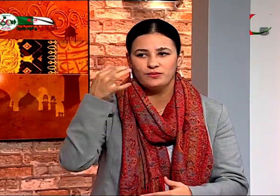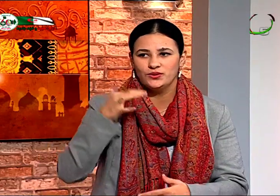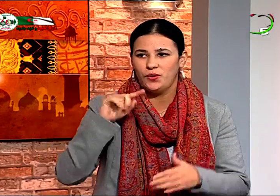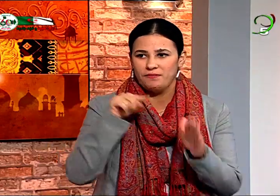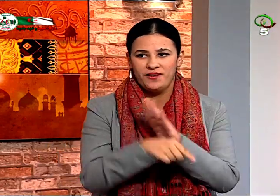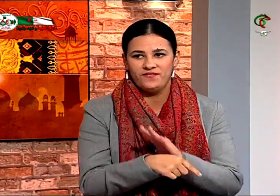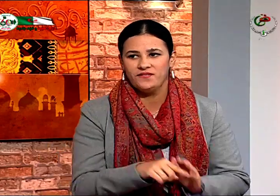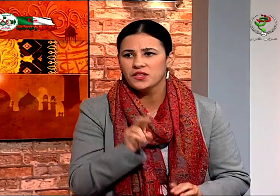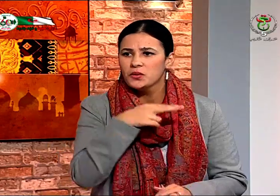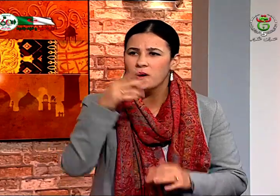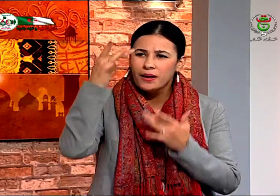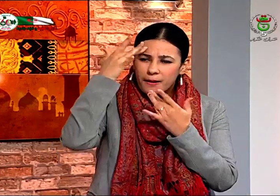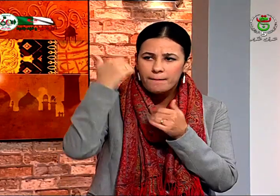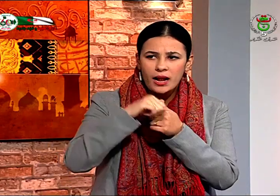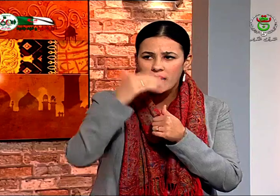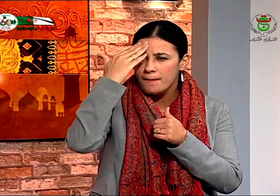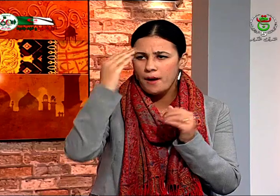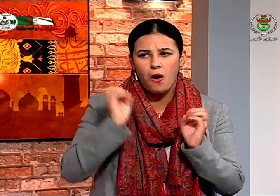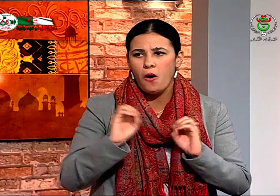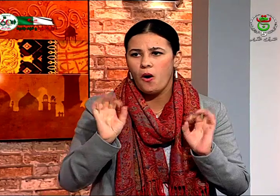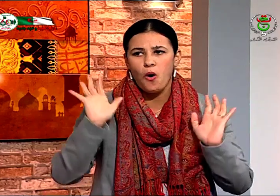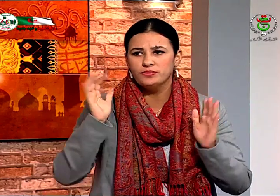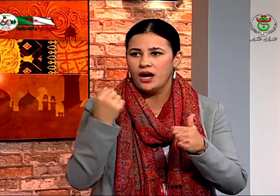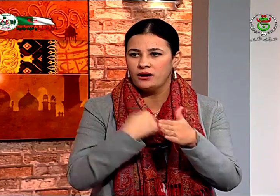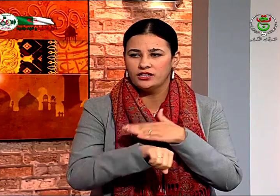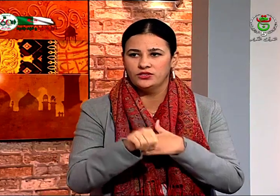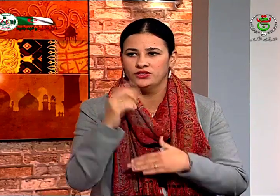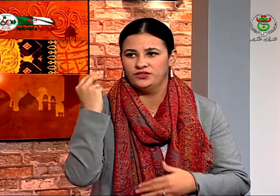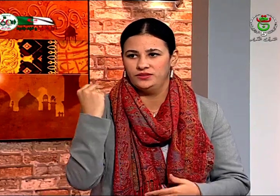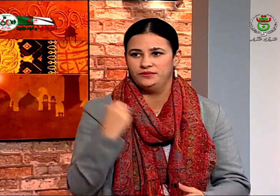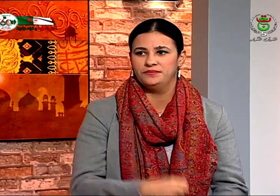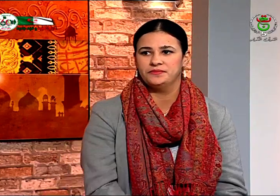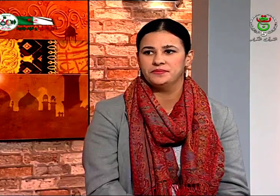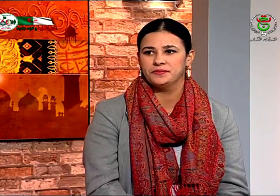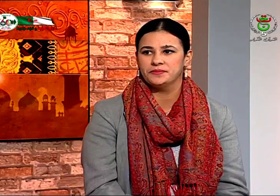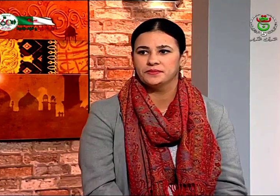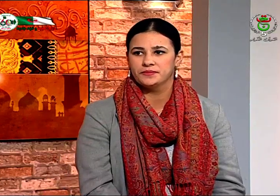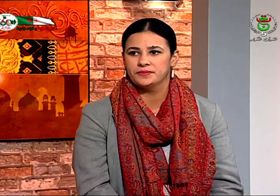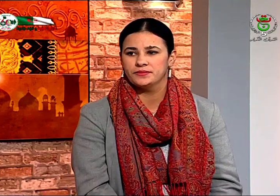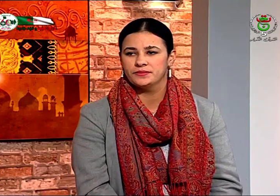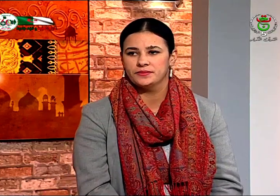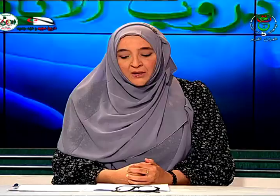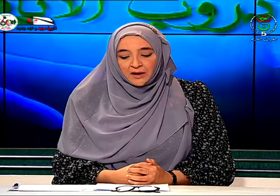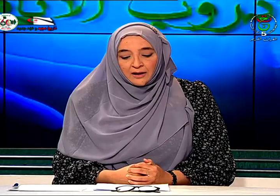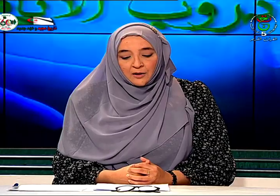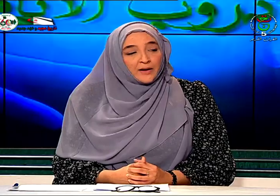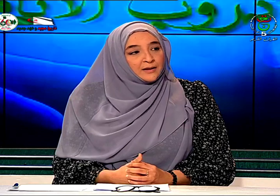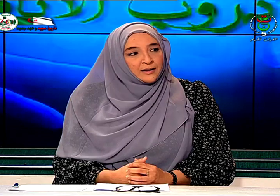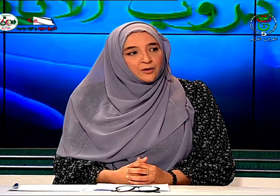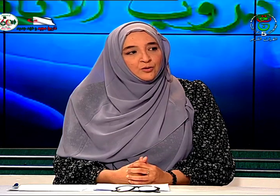تعيير مدى الصمم بسبب أن أخي هو من فئة الصم بذلك من أجل التعرف عن إذا كنت